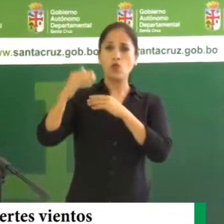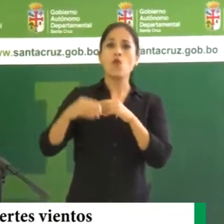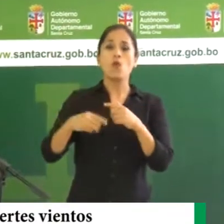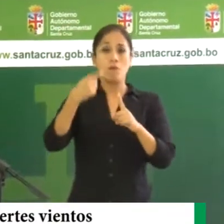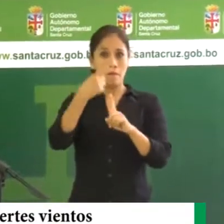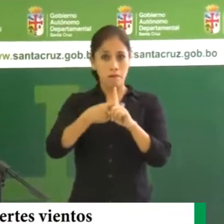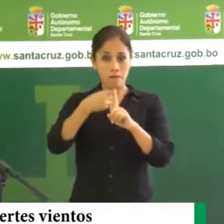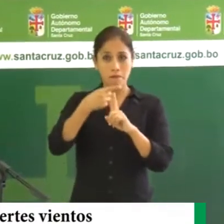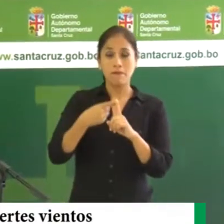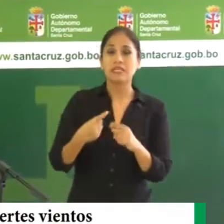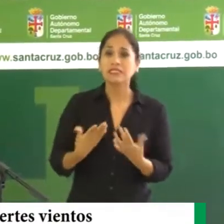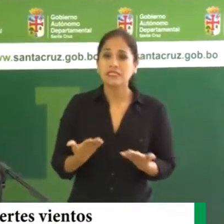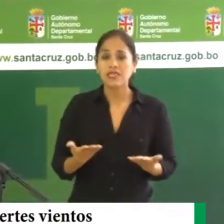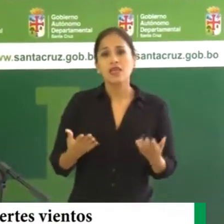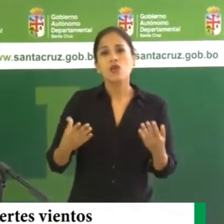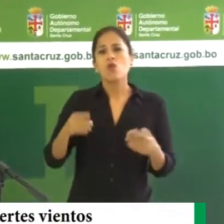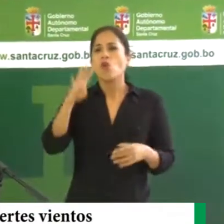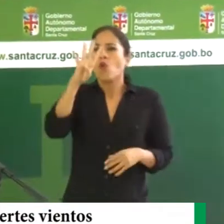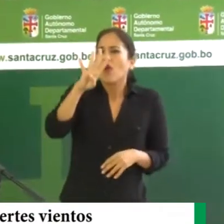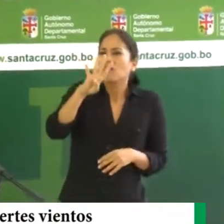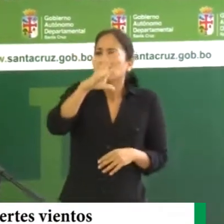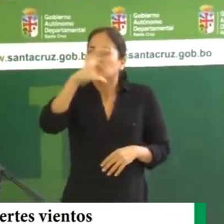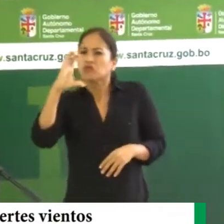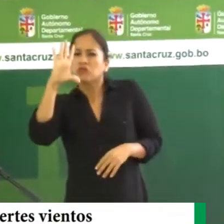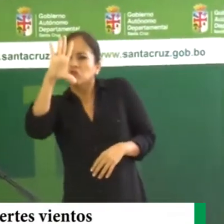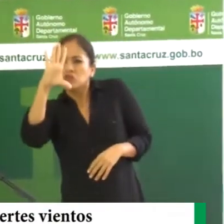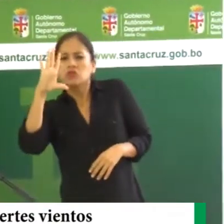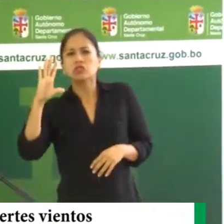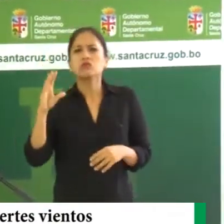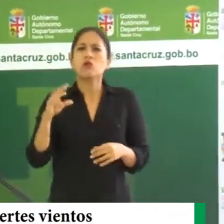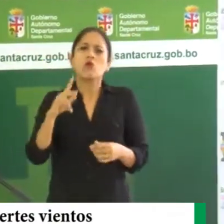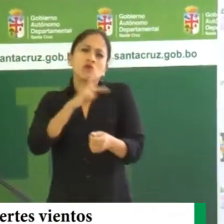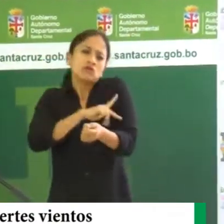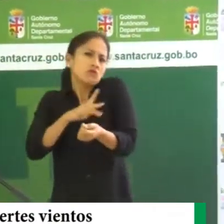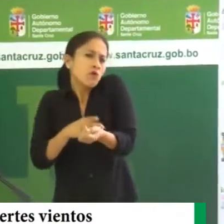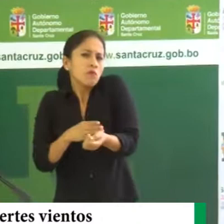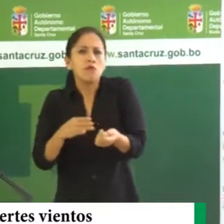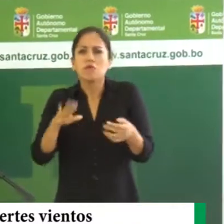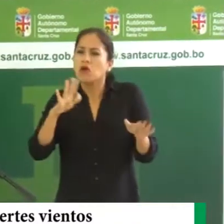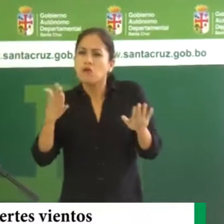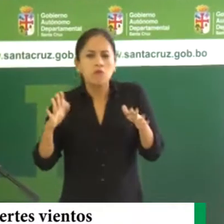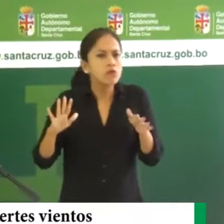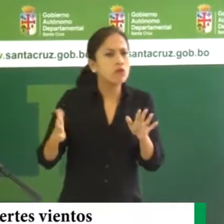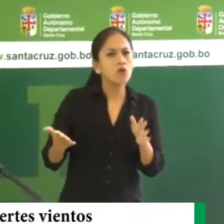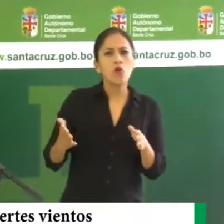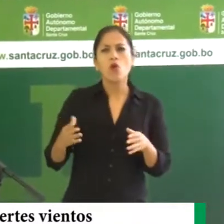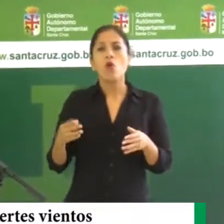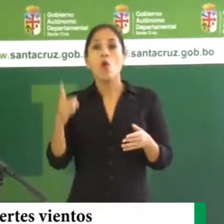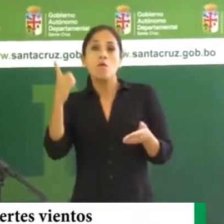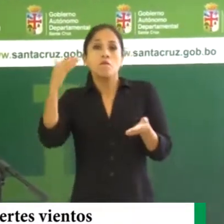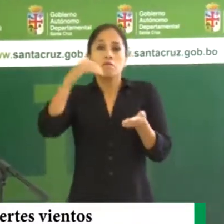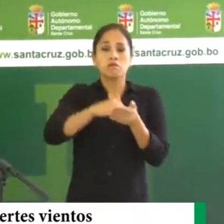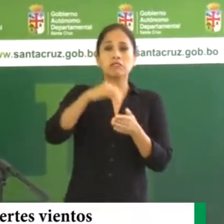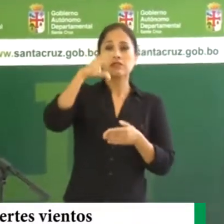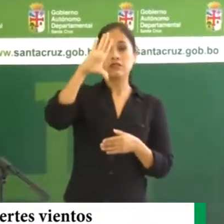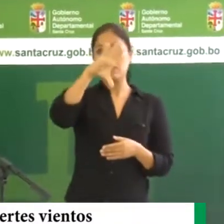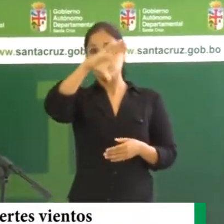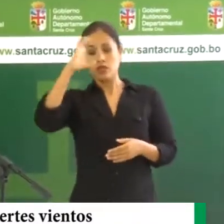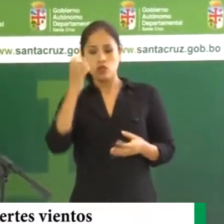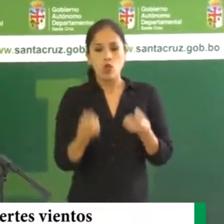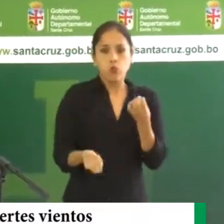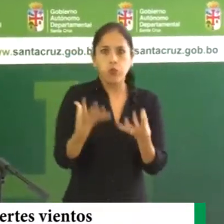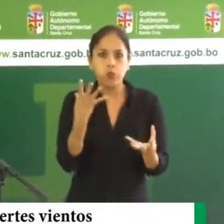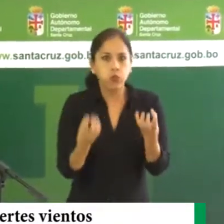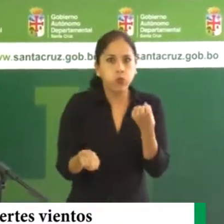mes de abril es de 405 y en este momento estamos por las 1.535 quemas para